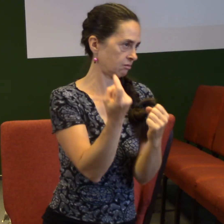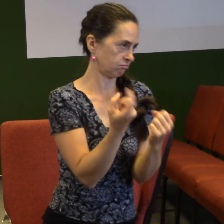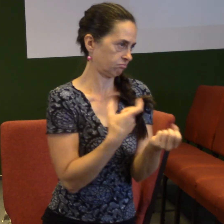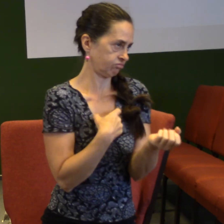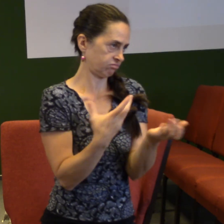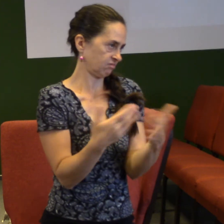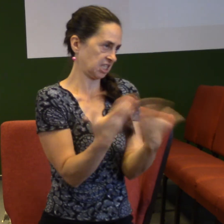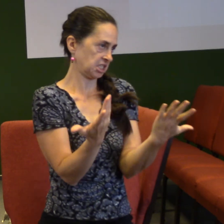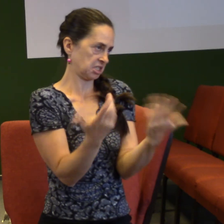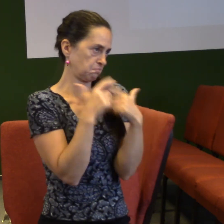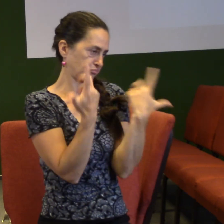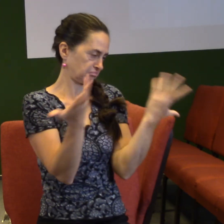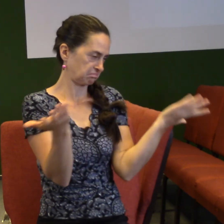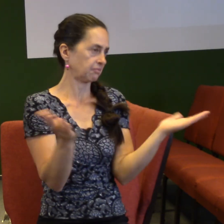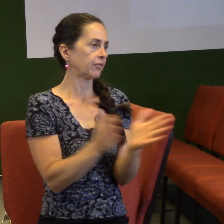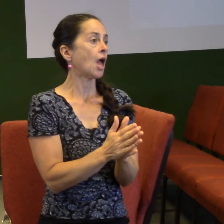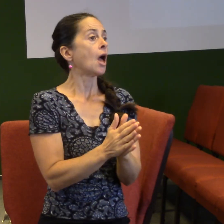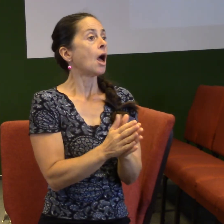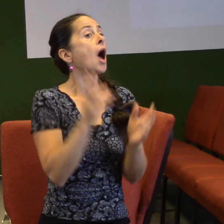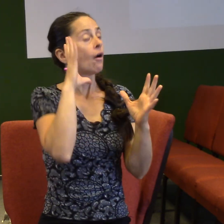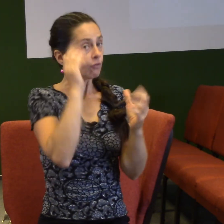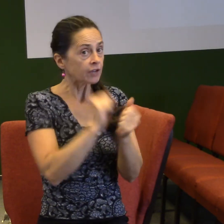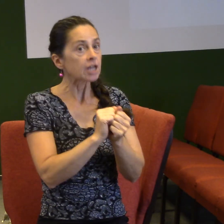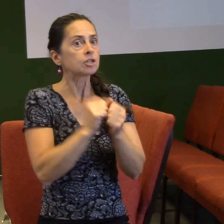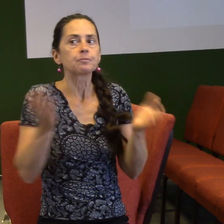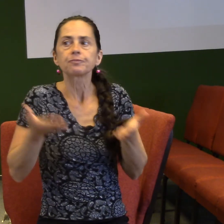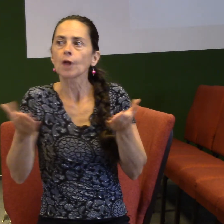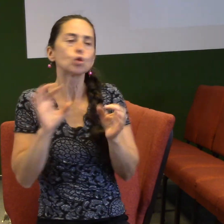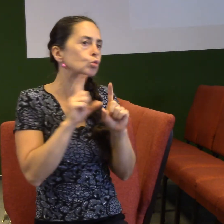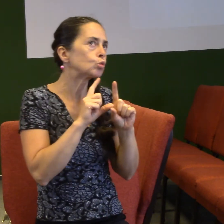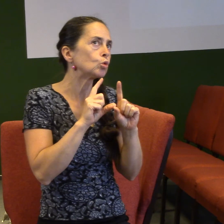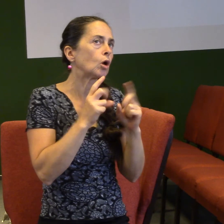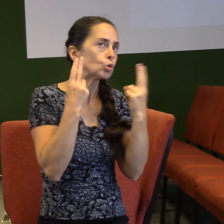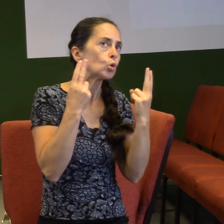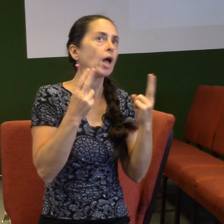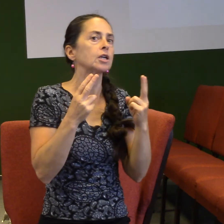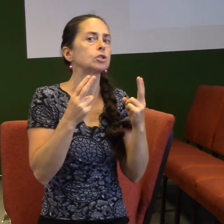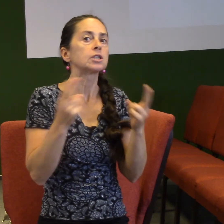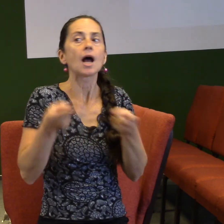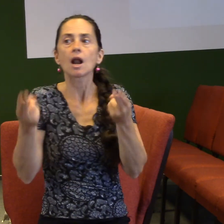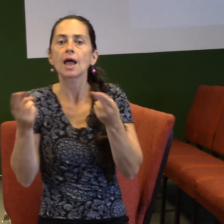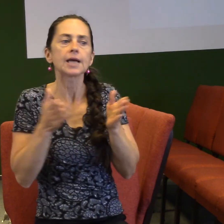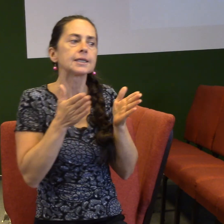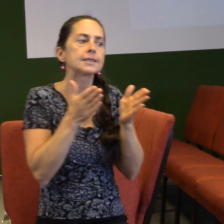A věřím, že je na nás, abychom hledali ty cesty a ty způsoby, jak do tohoto vcházet,